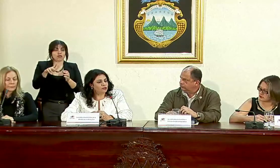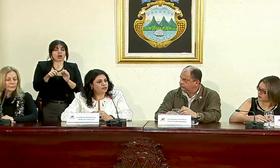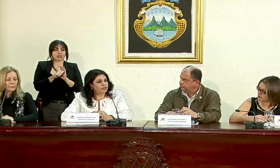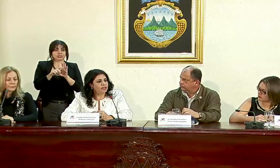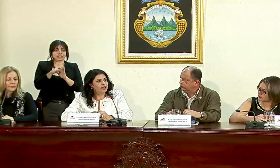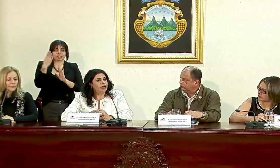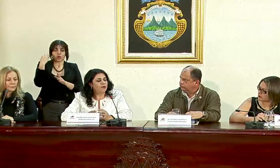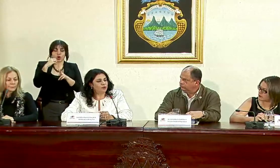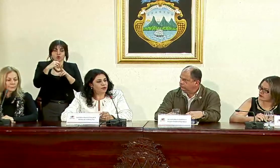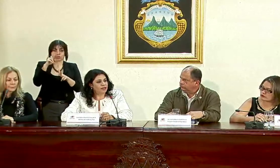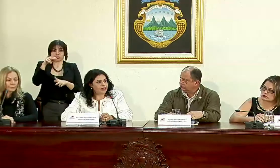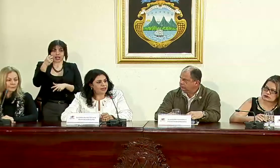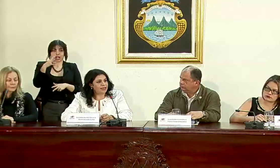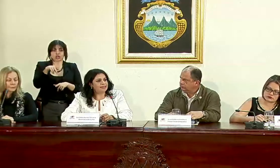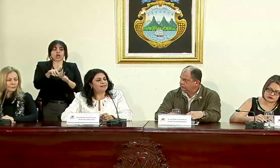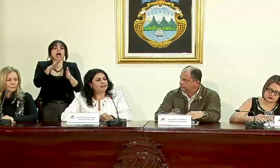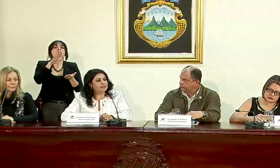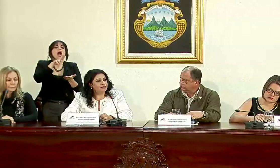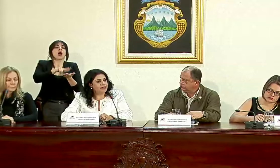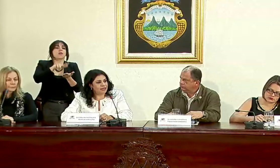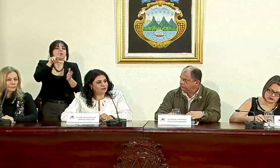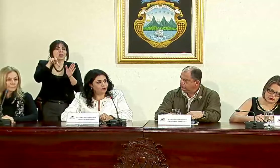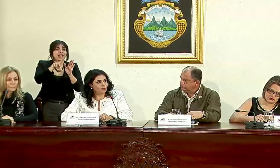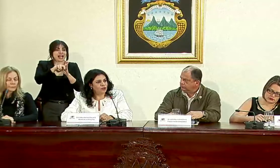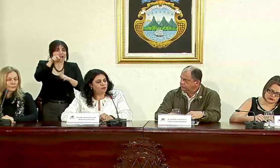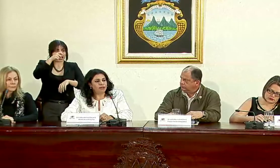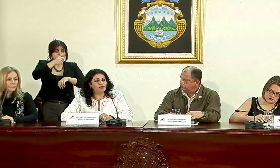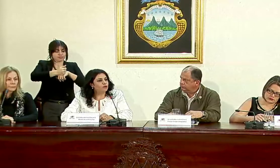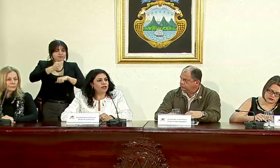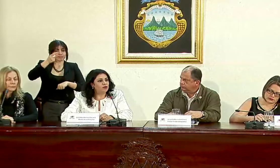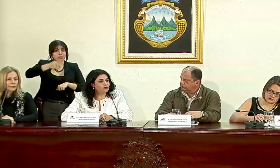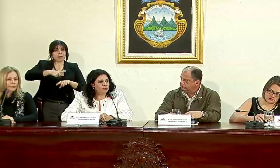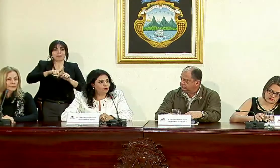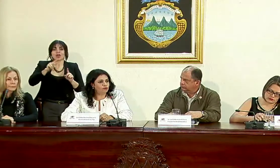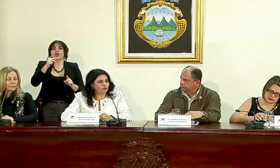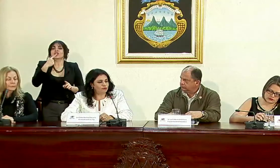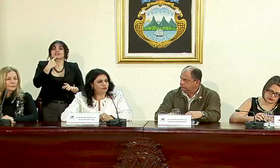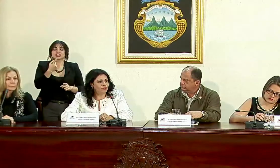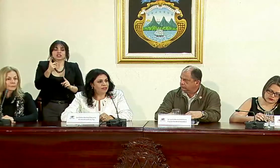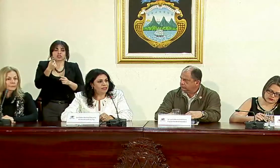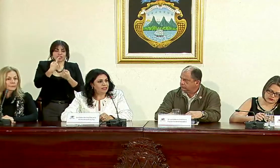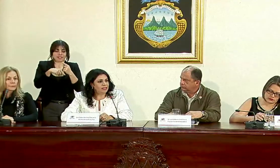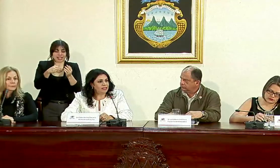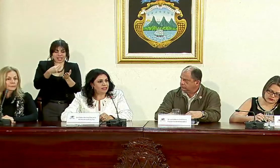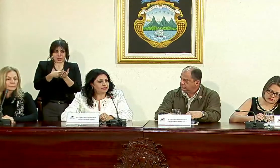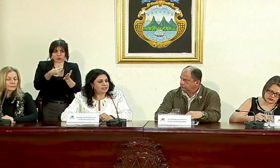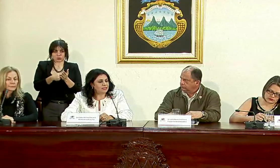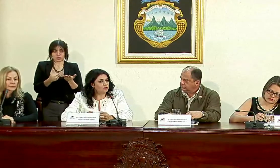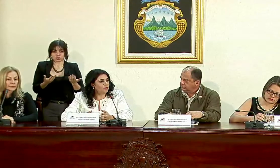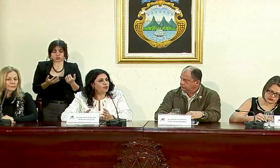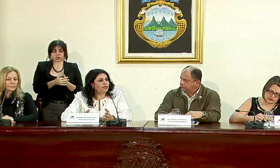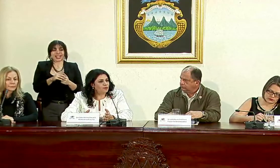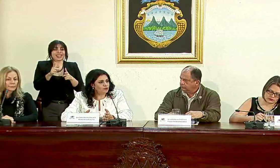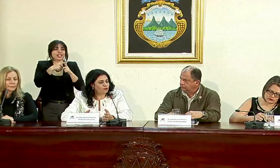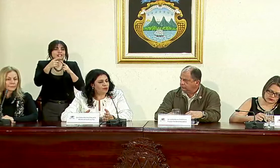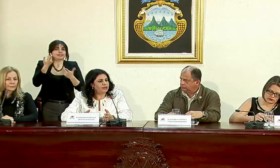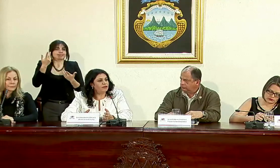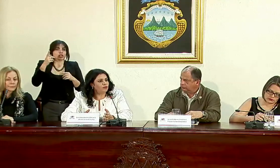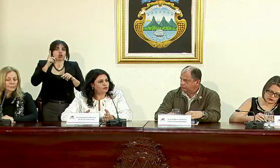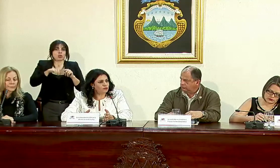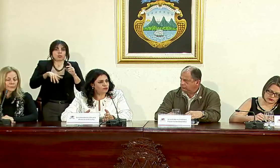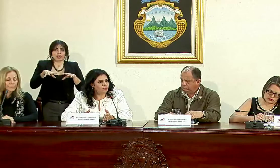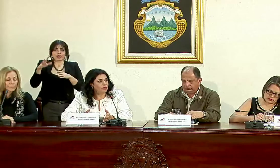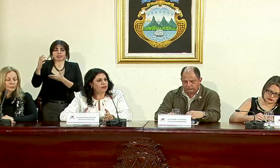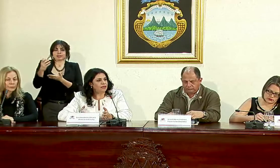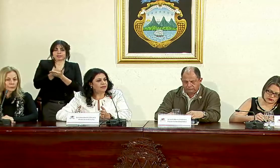de 2014 aprueba la ley establece el mandato pero no da los recursos y no podíamos tomar